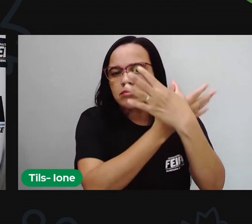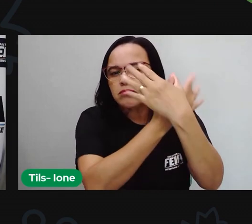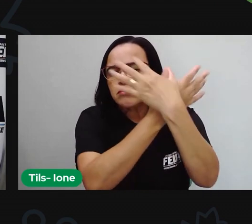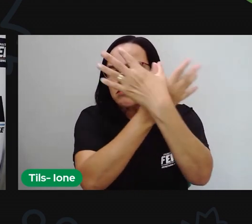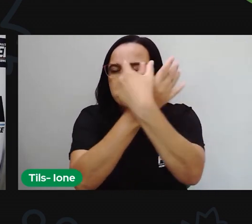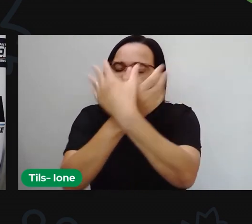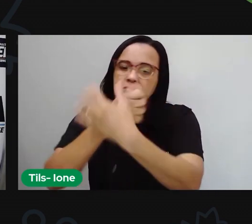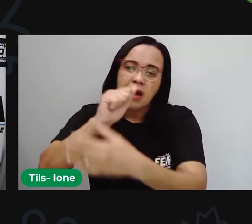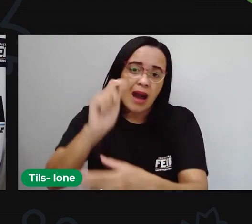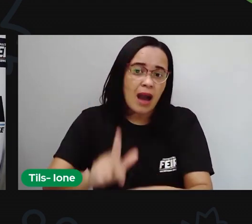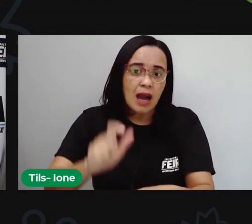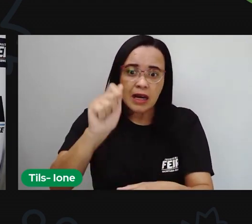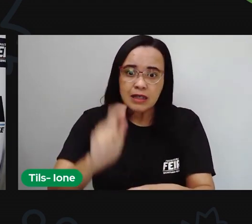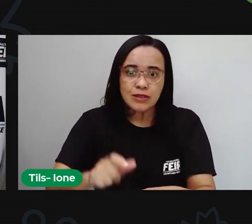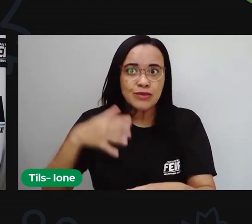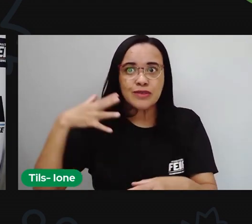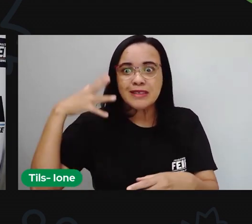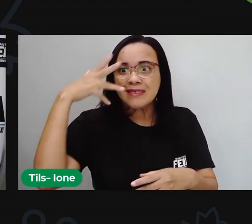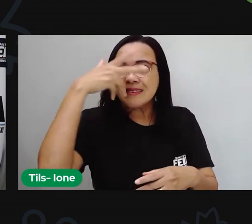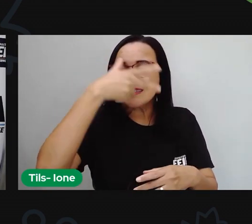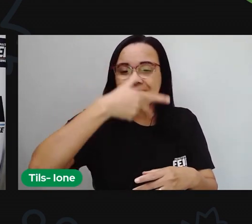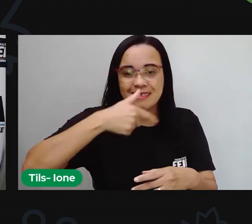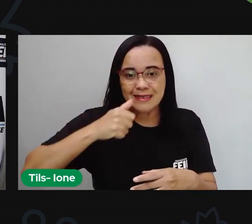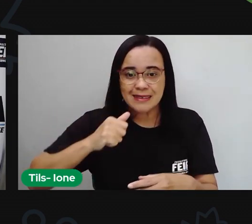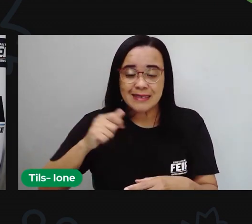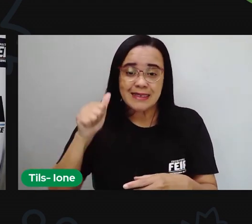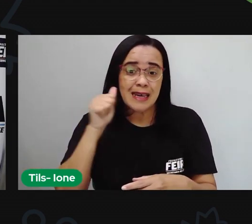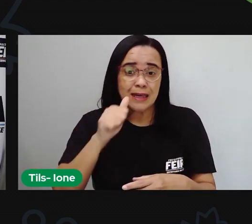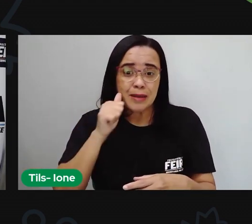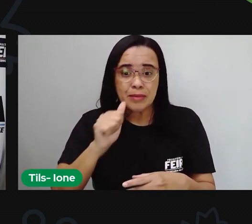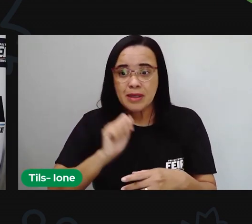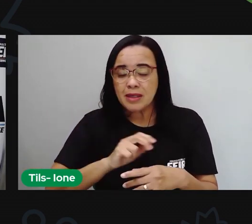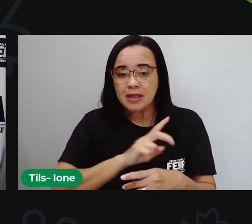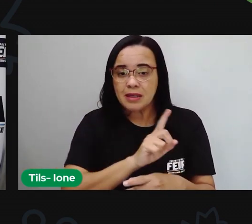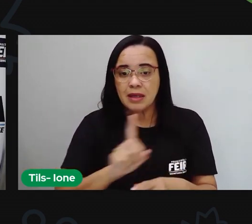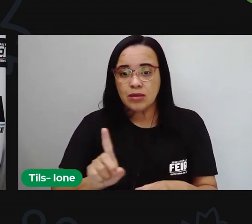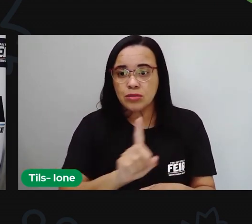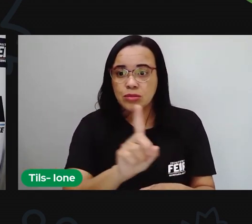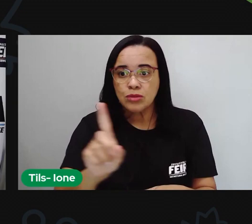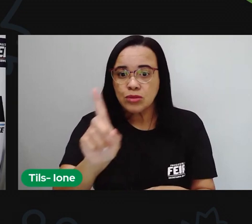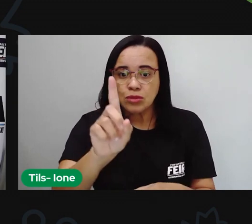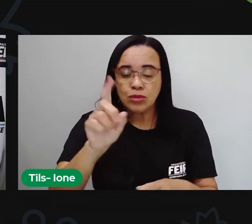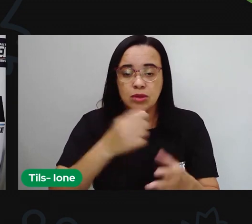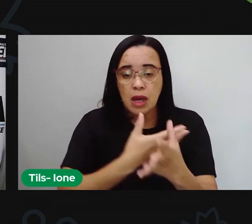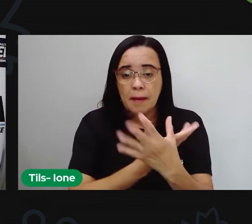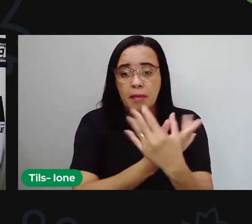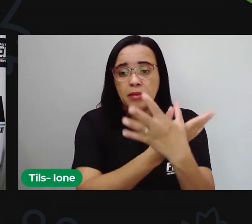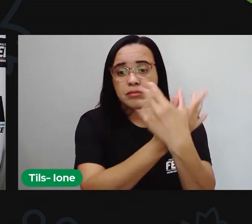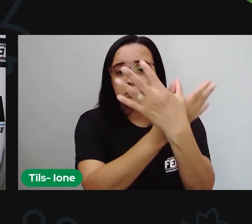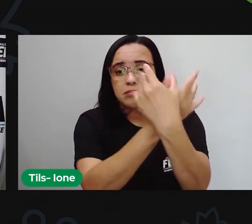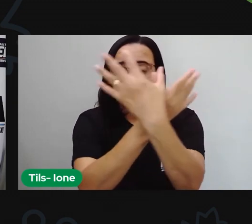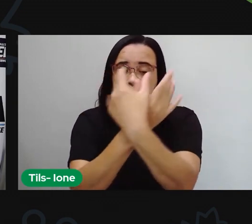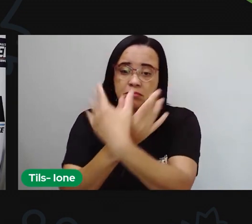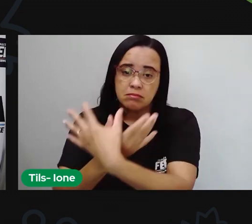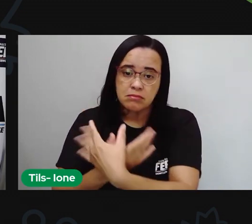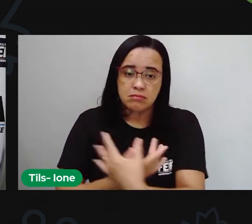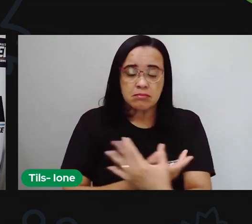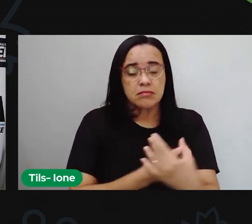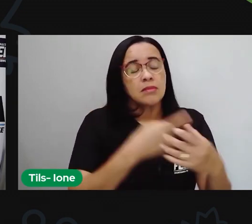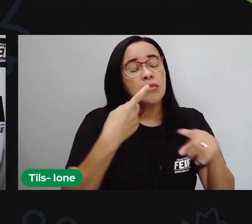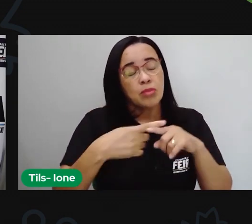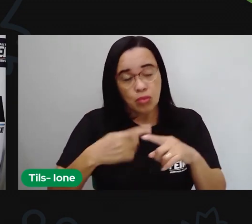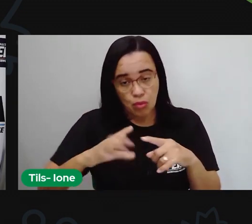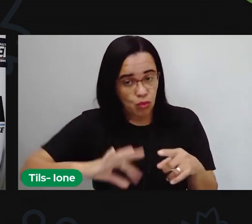Mariana quis voar atrás dela e voou mesmo porque todo podia acontecer naquela floresta.